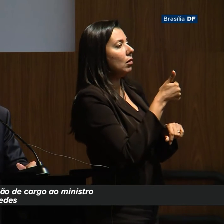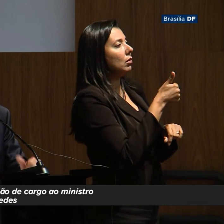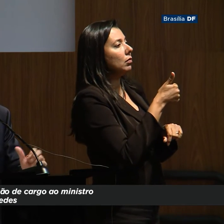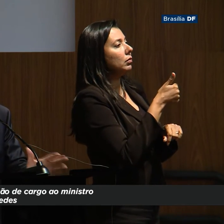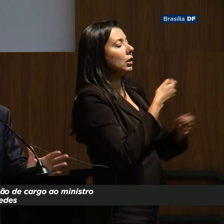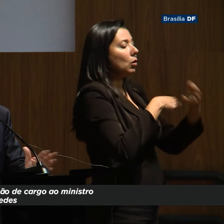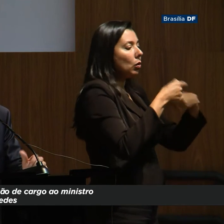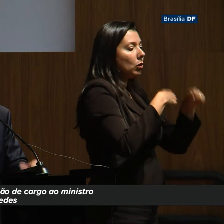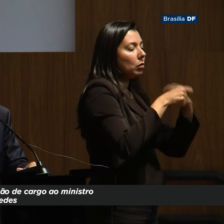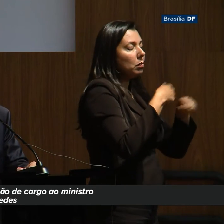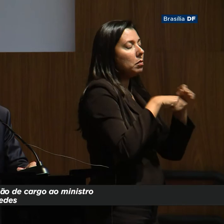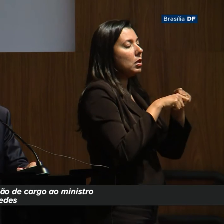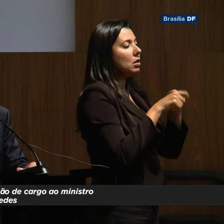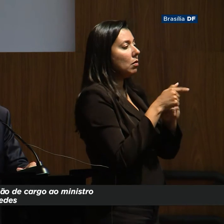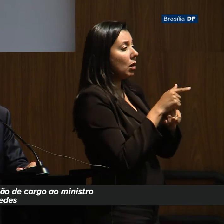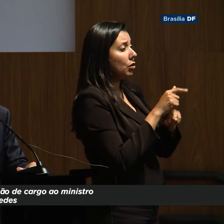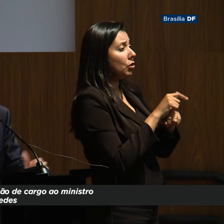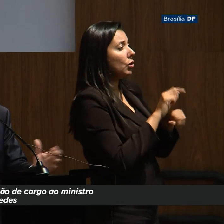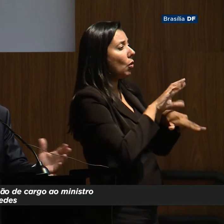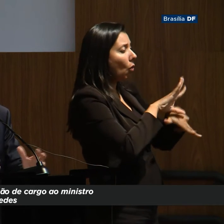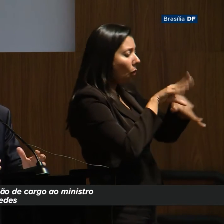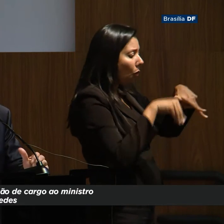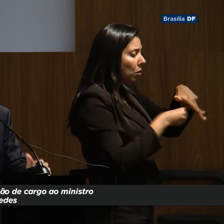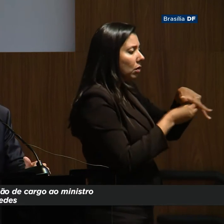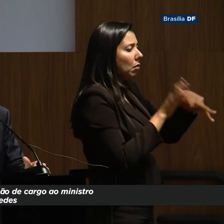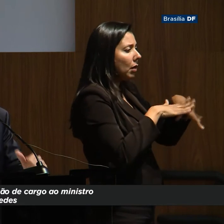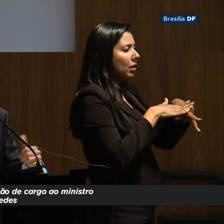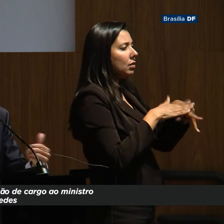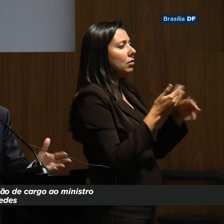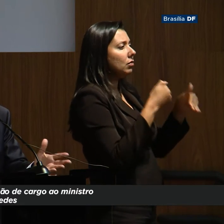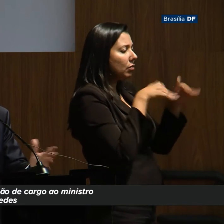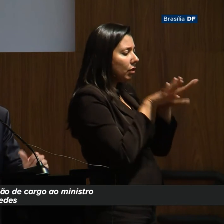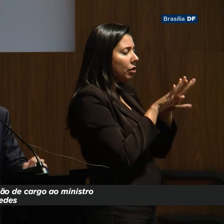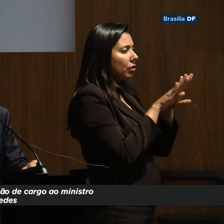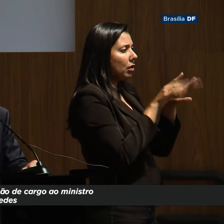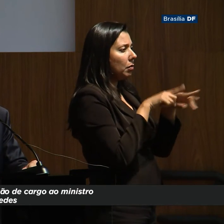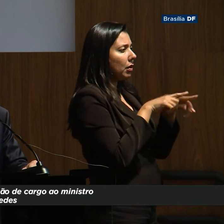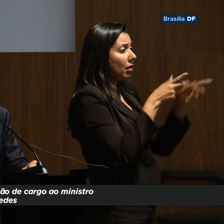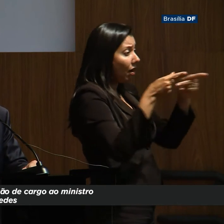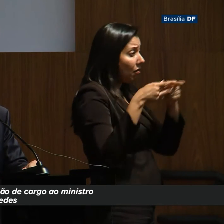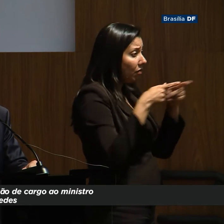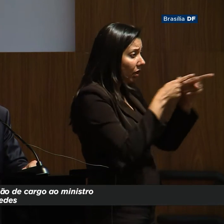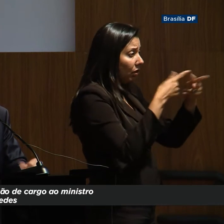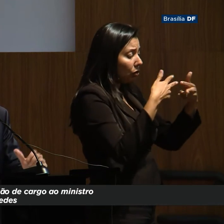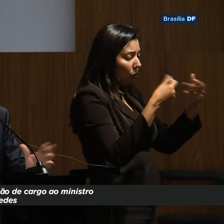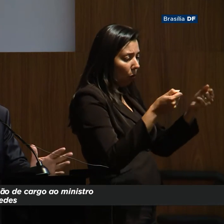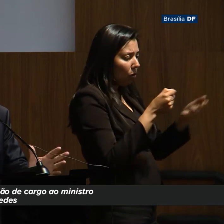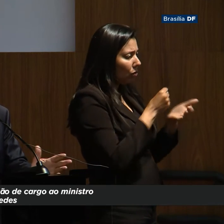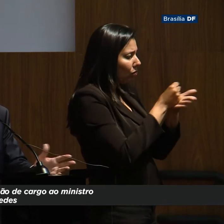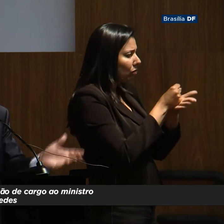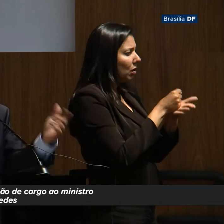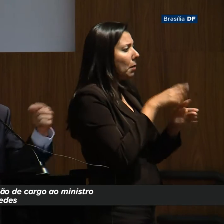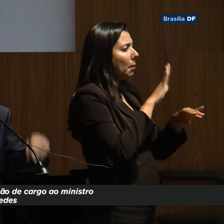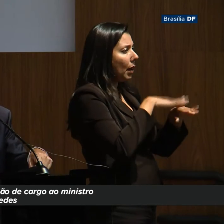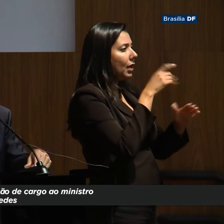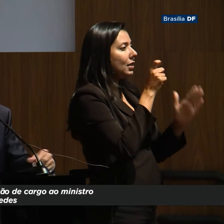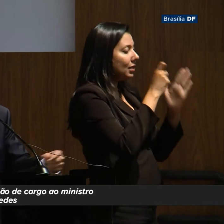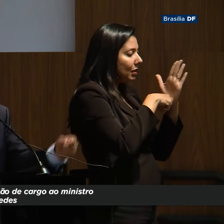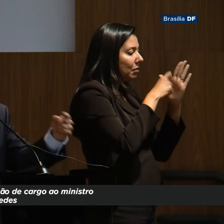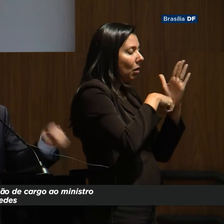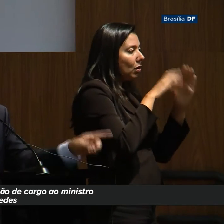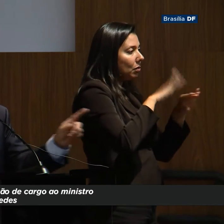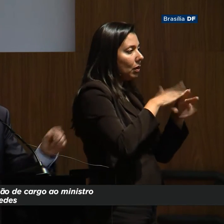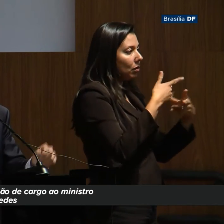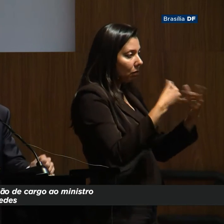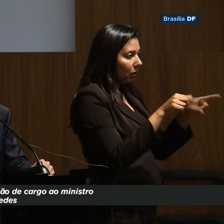taxa de crescimento, maior o grau de corrupção, quanto mais fechada a economia, maior a venda de favores, quanto mais impostos, mais